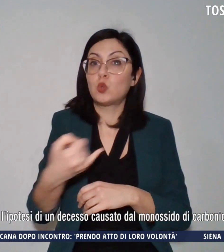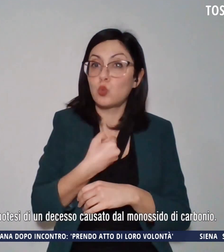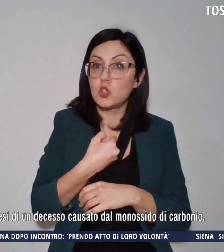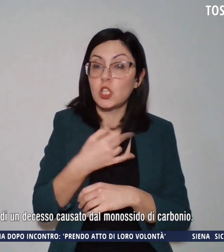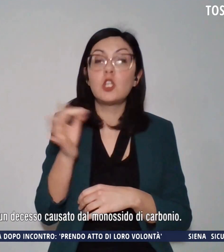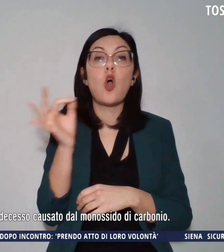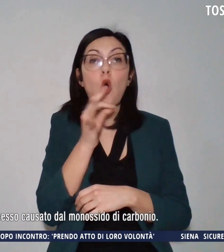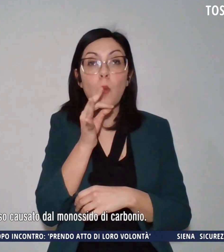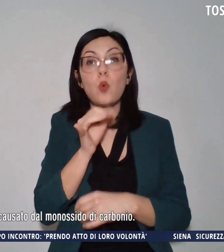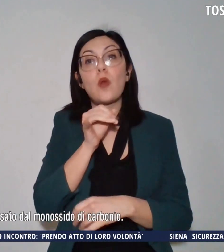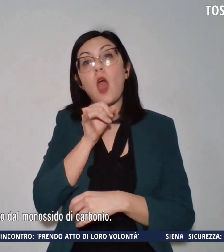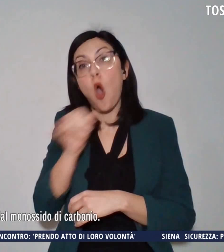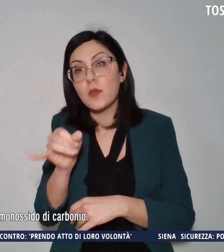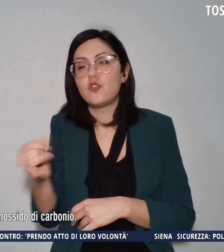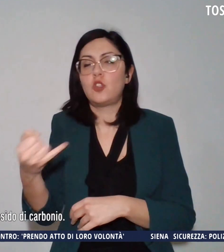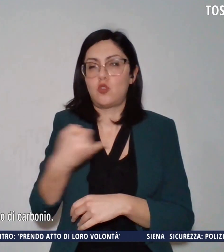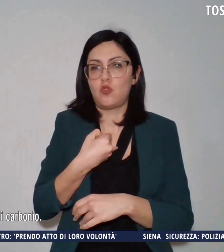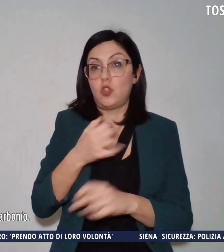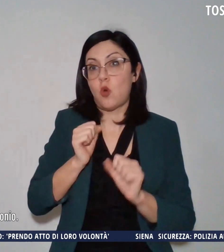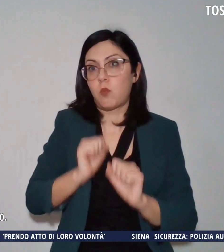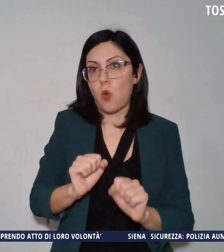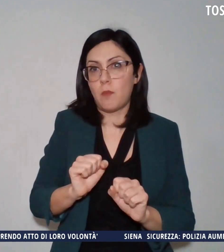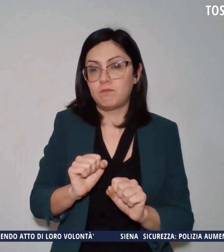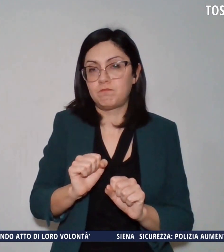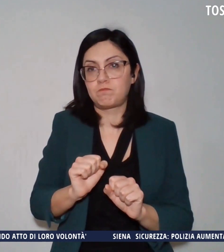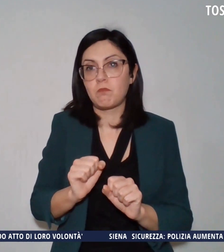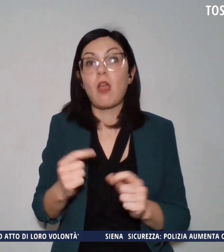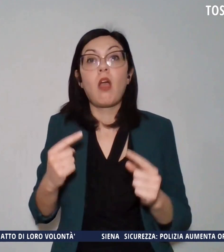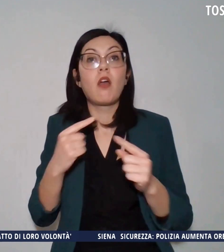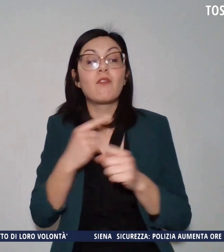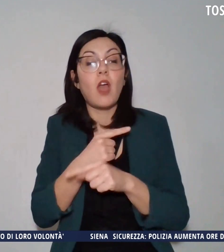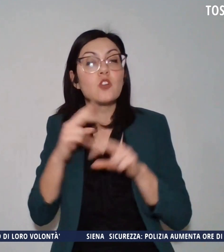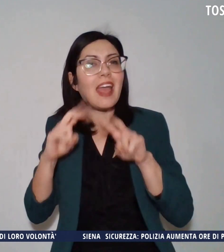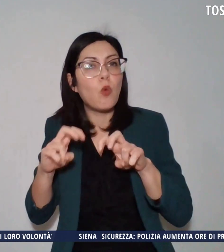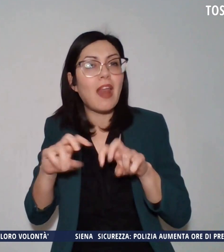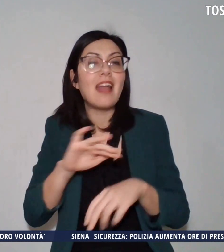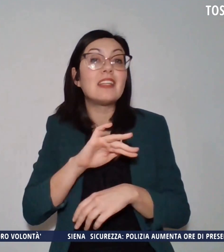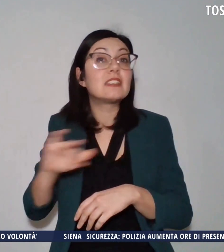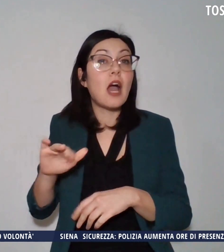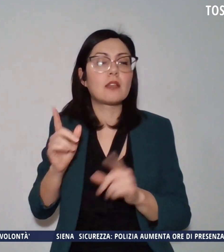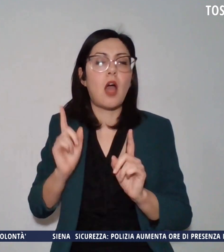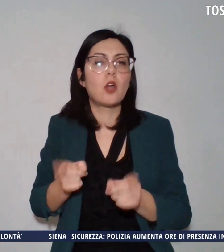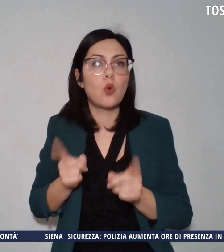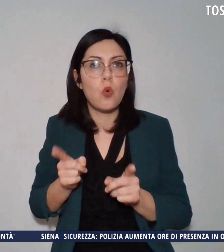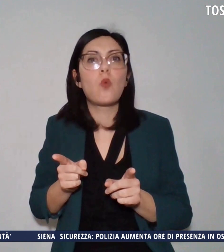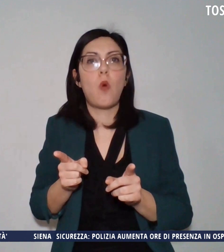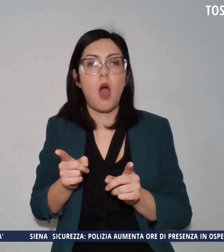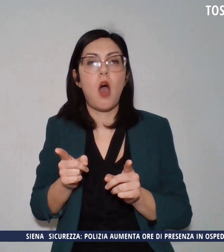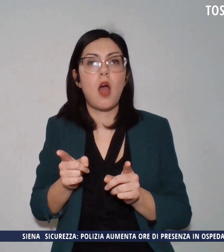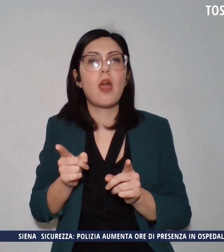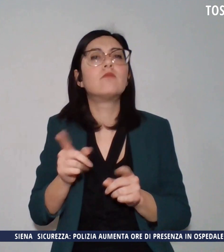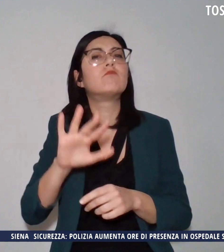suicidio. Ciò che invece gli inquirenti hanno scartato è l'eventuale intervento di terze